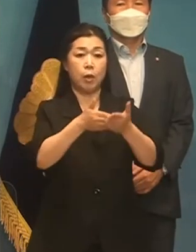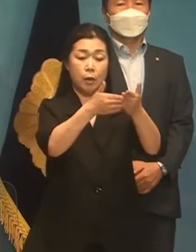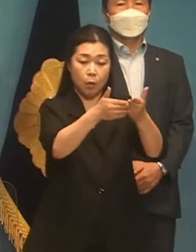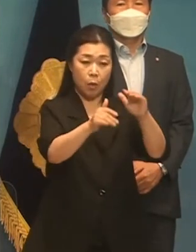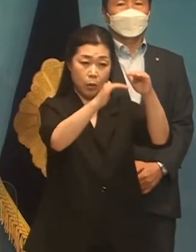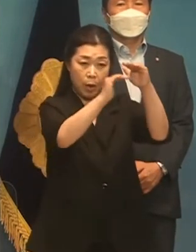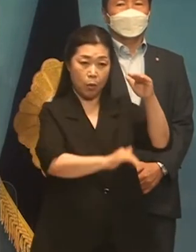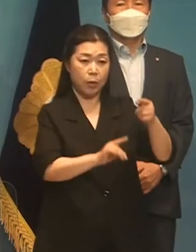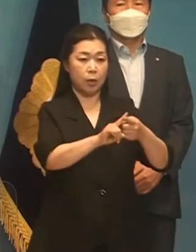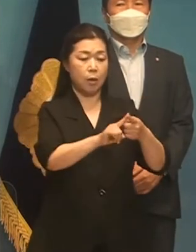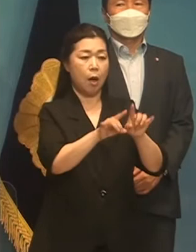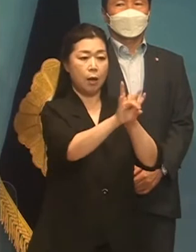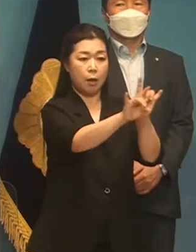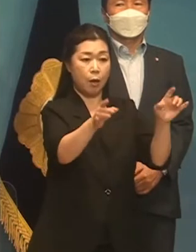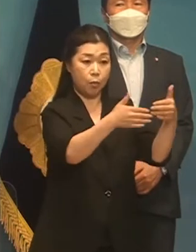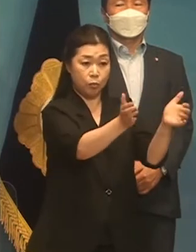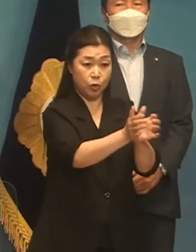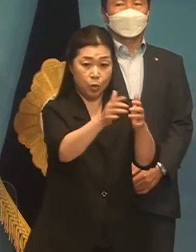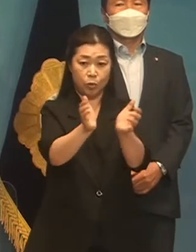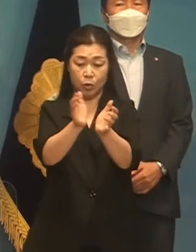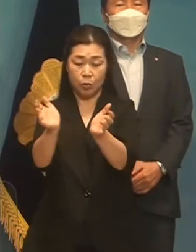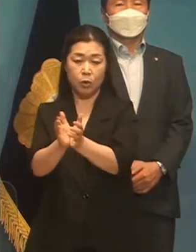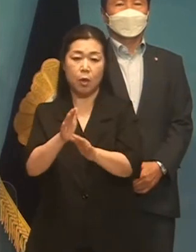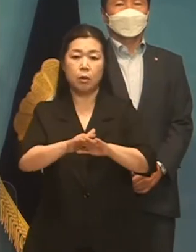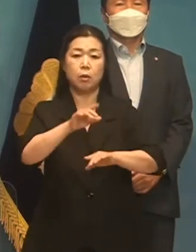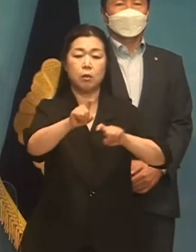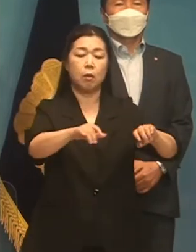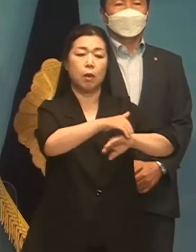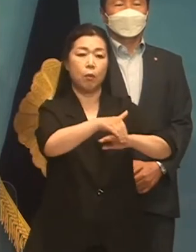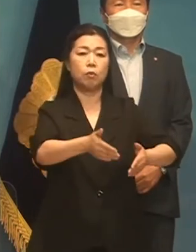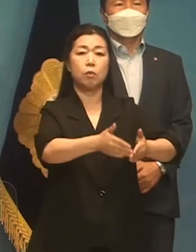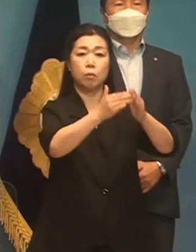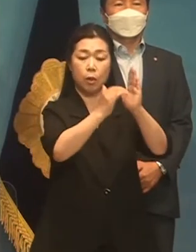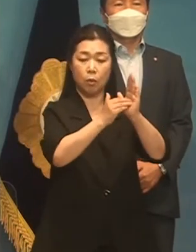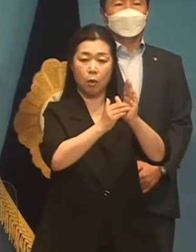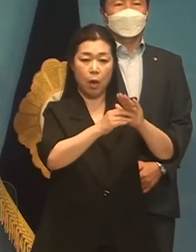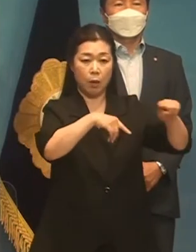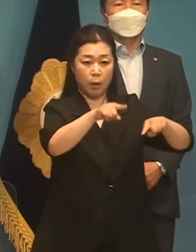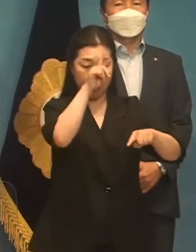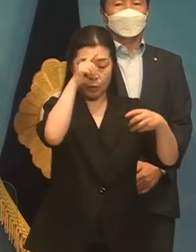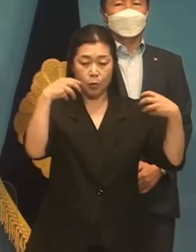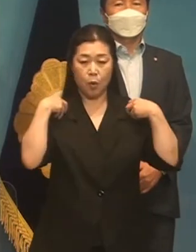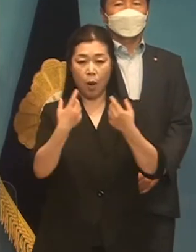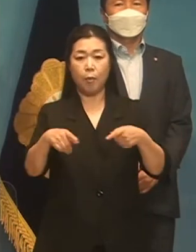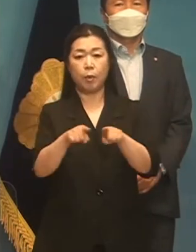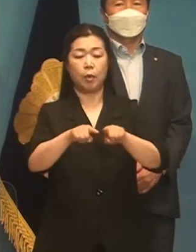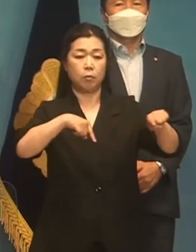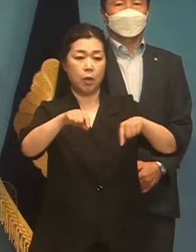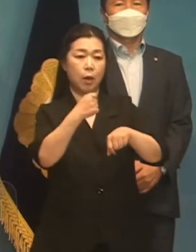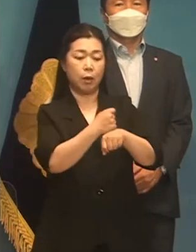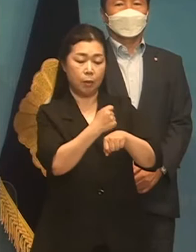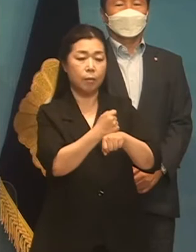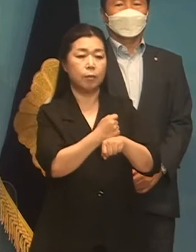그 내용에 대해 각 부처가 실천계획을 수립해 당장에 함께 추진하는 시스템을 만나겠습니다.